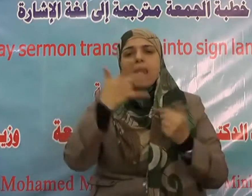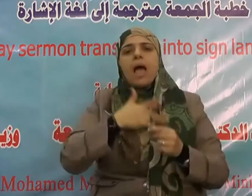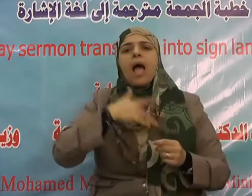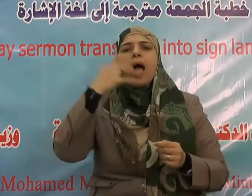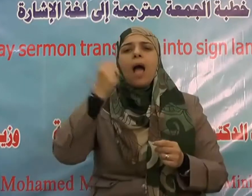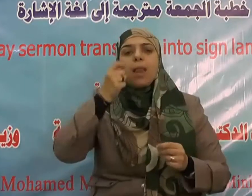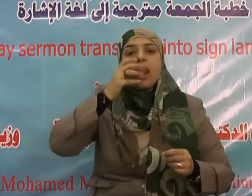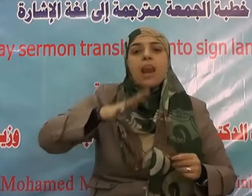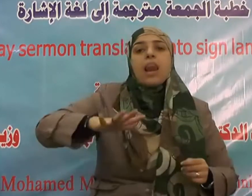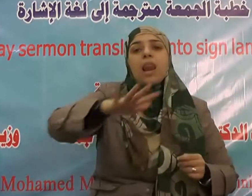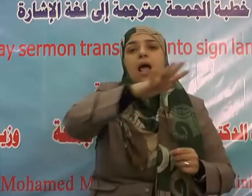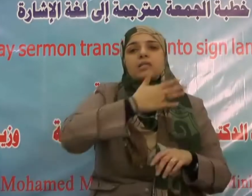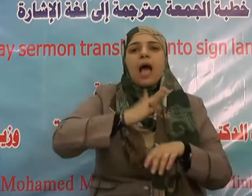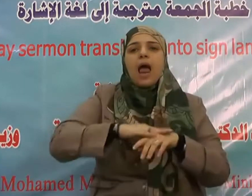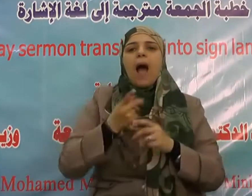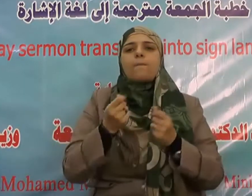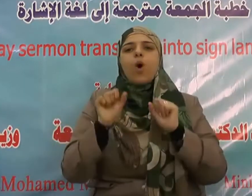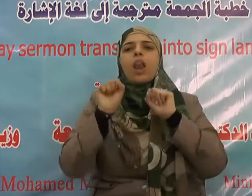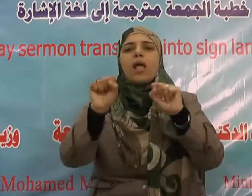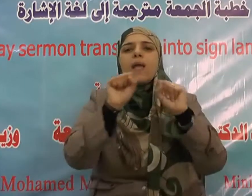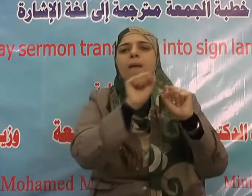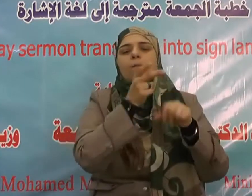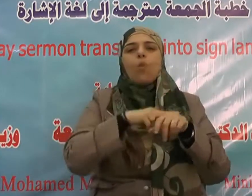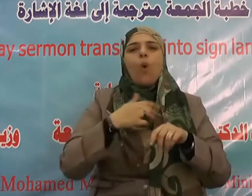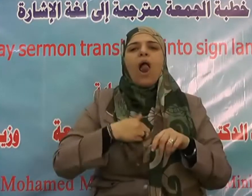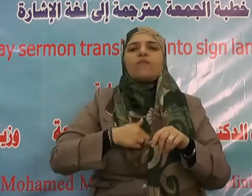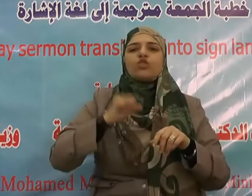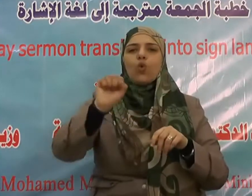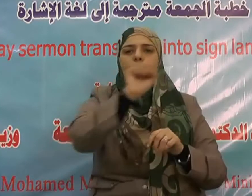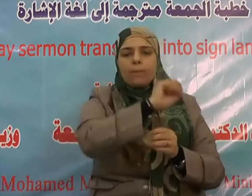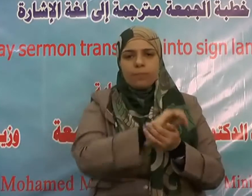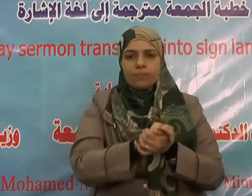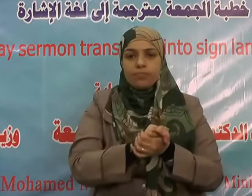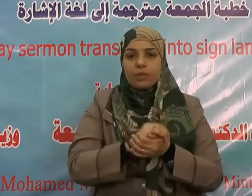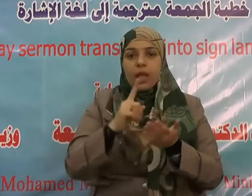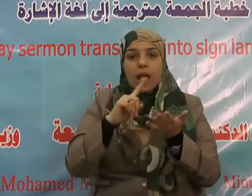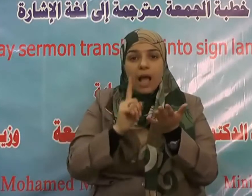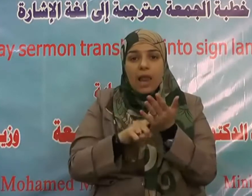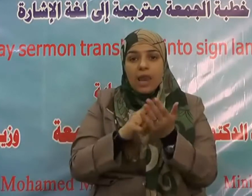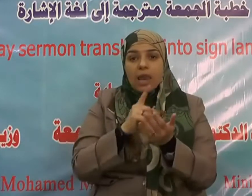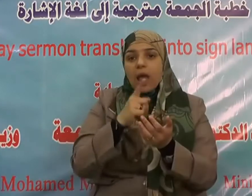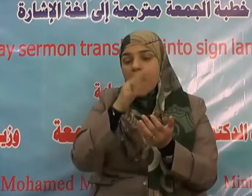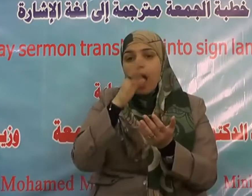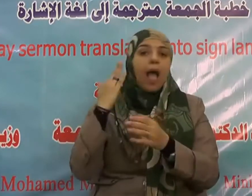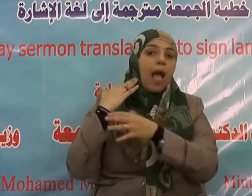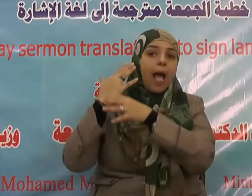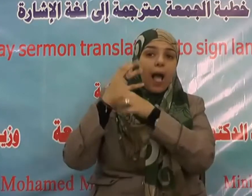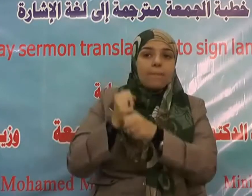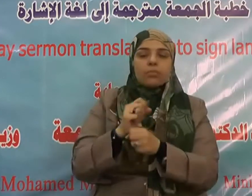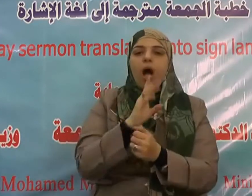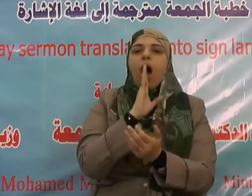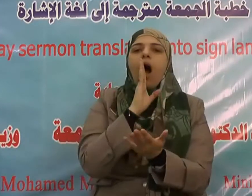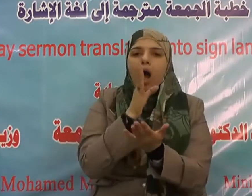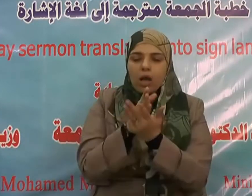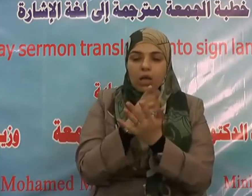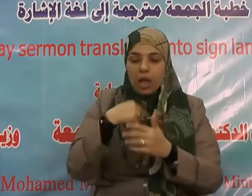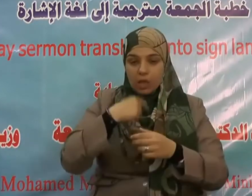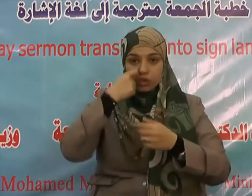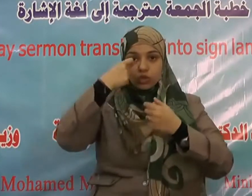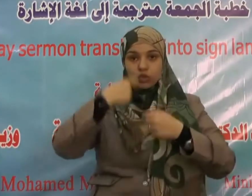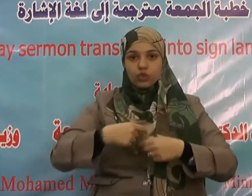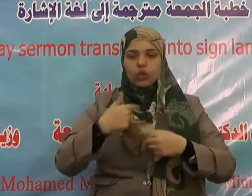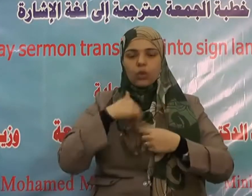أموالهم وأعراضهم فليس من أخلاق المؤمنين ترويع الآمنين أو